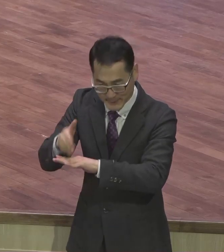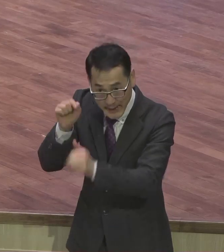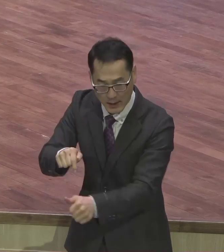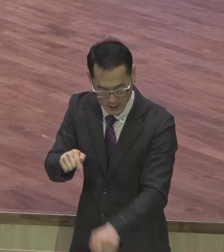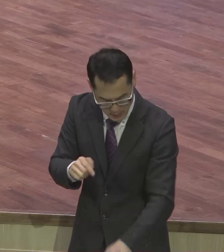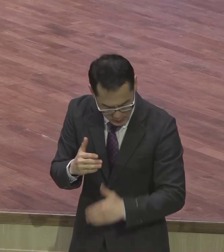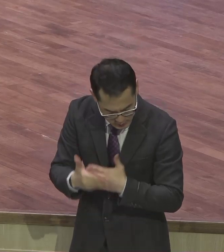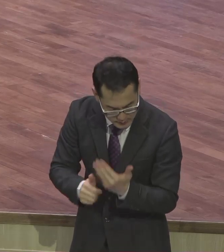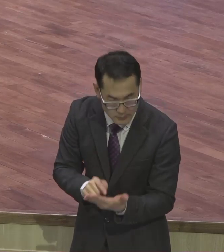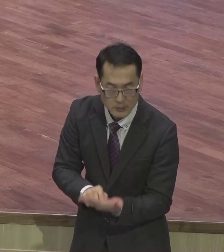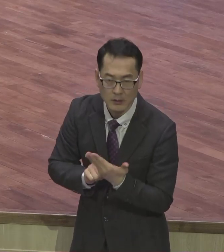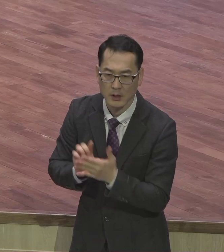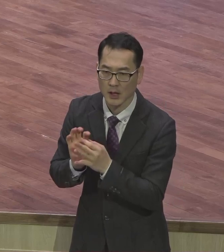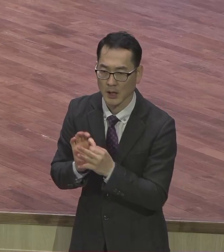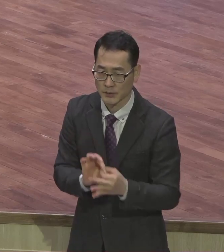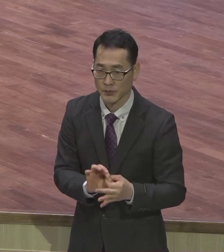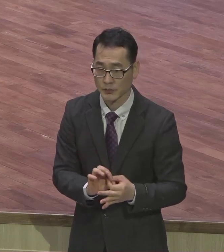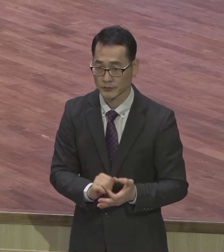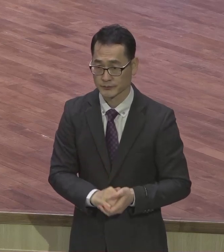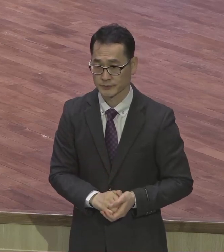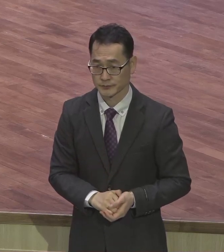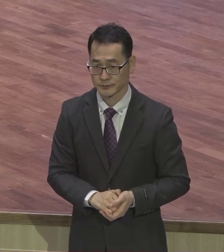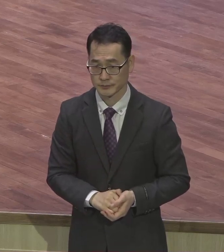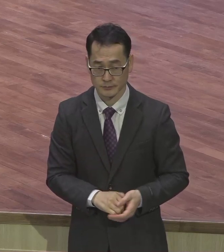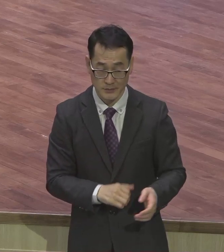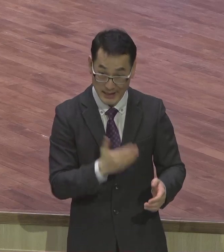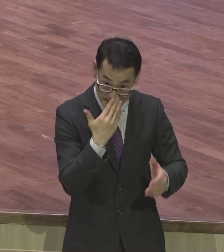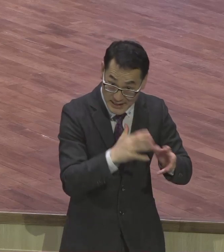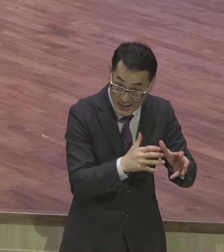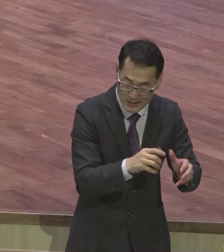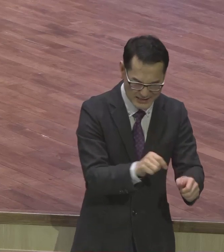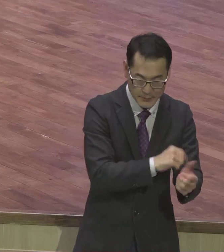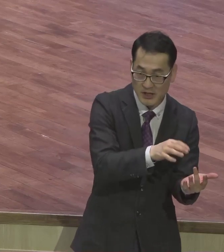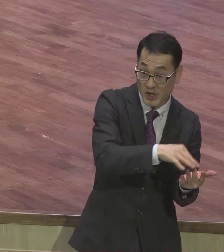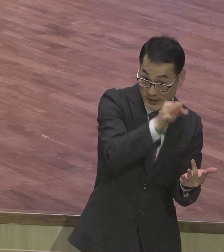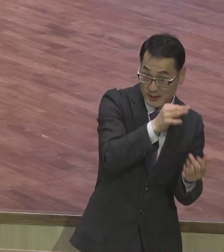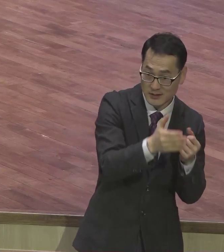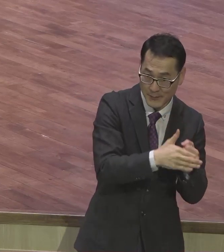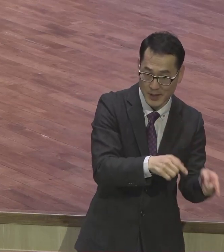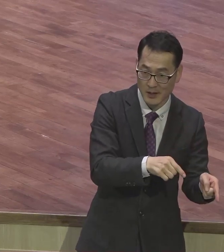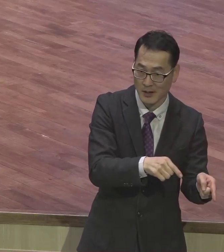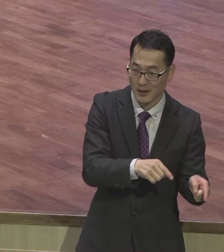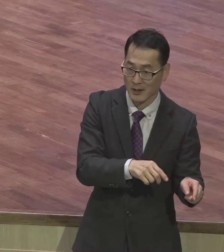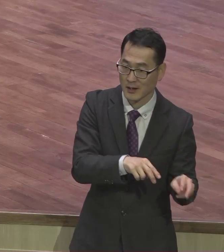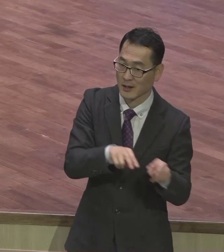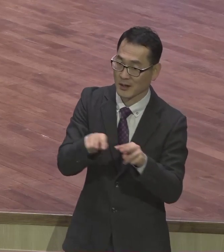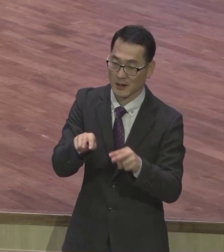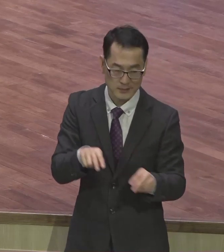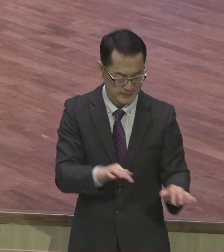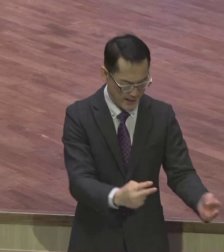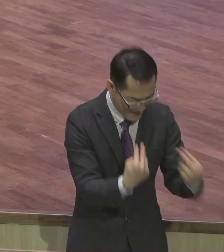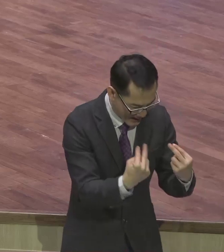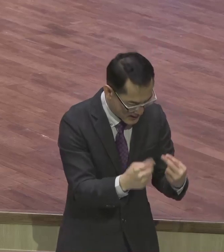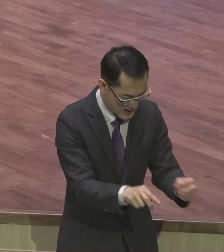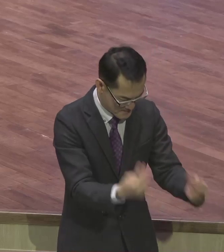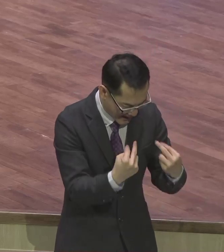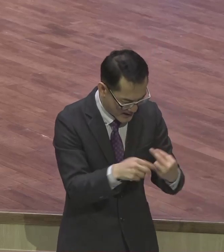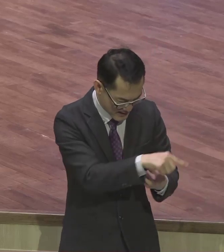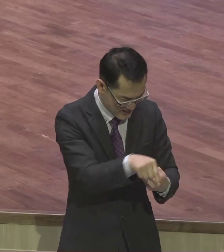이스라엘 백성들 이런 감사를 늘 들었어요. 늘 하나님 늘 자기만 쳐다보라고 절기를 만들어놨어요. 얼마나